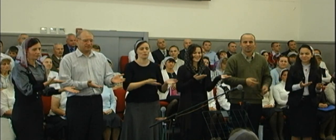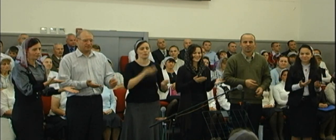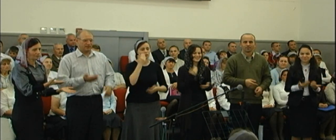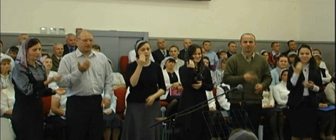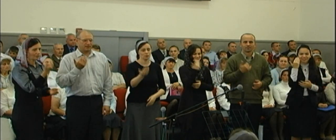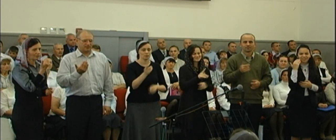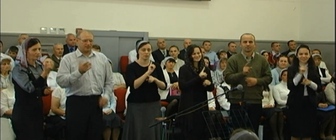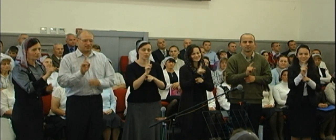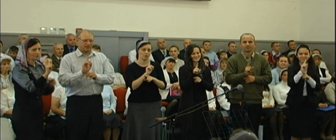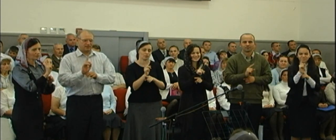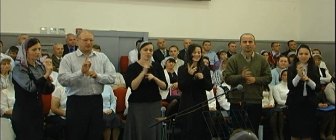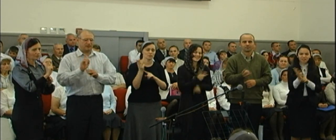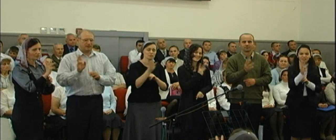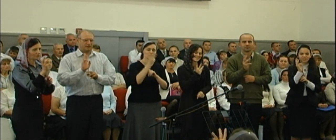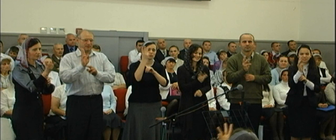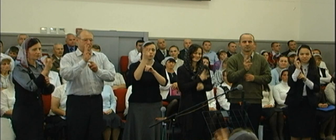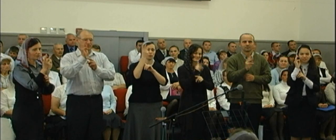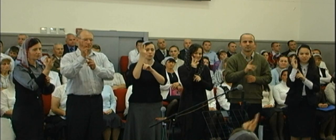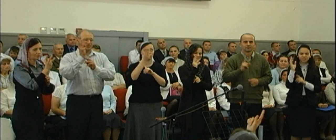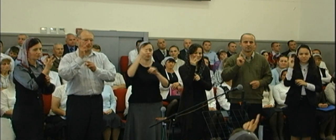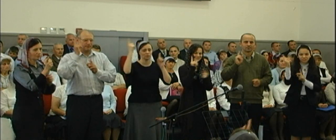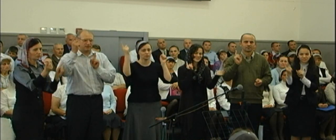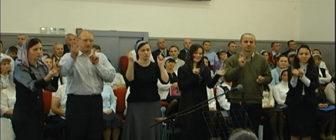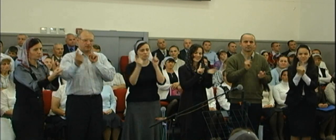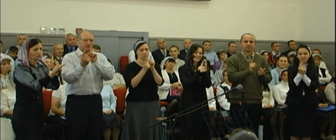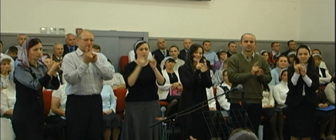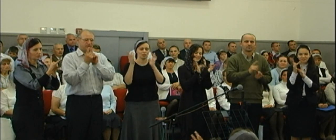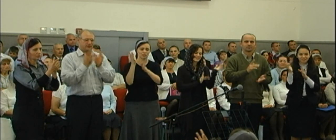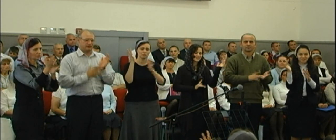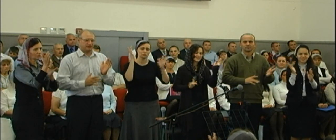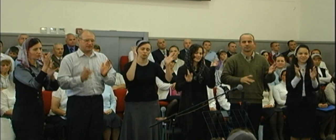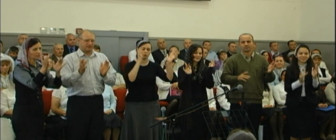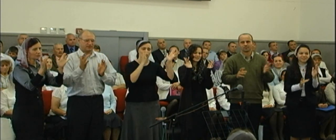Ты с горящим светильником Встретишь Христа